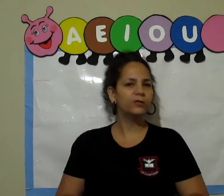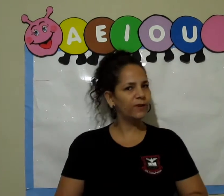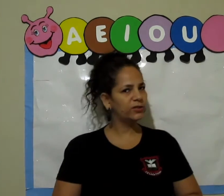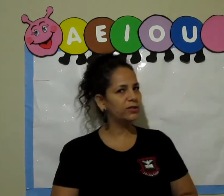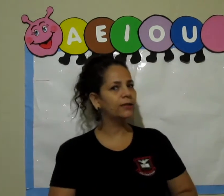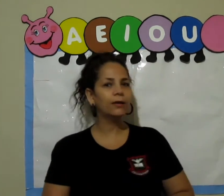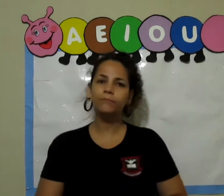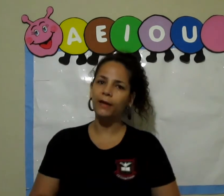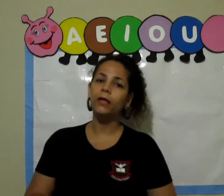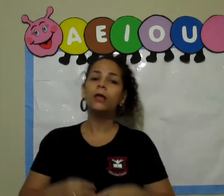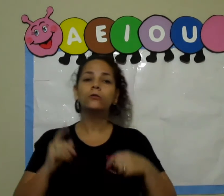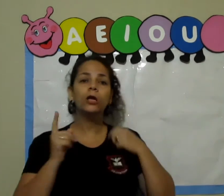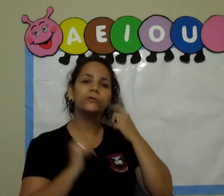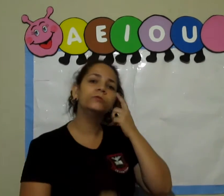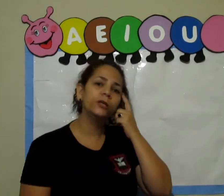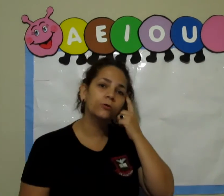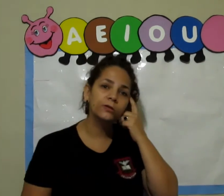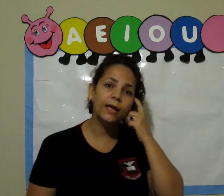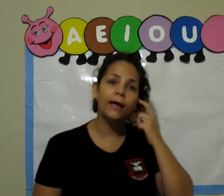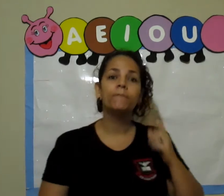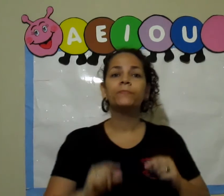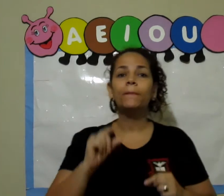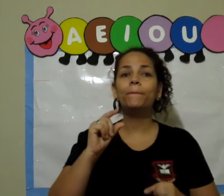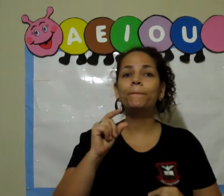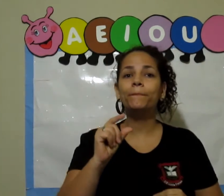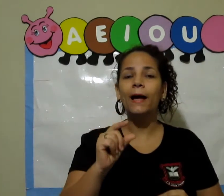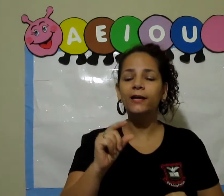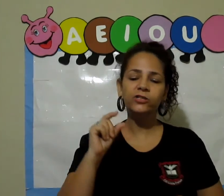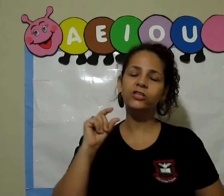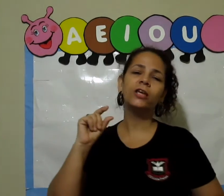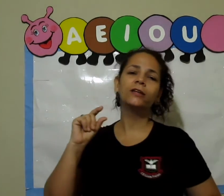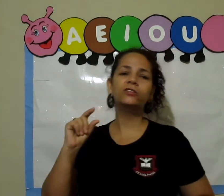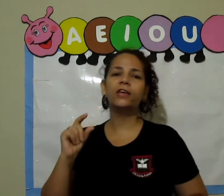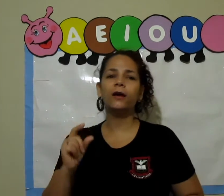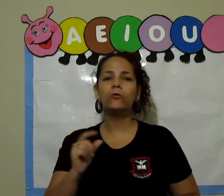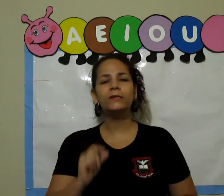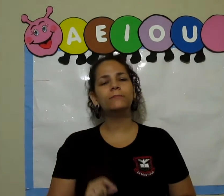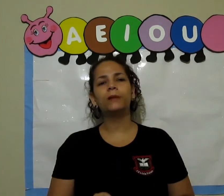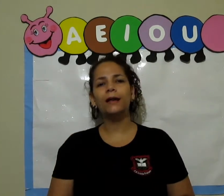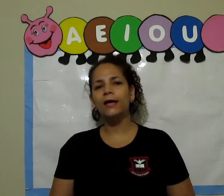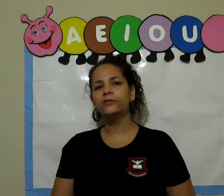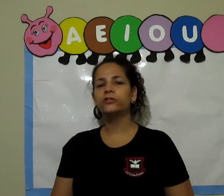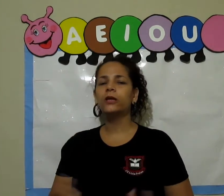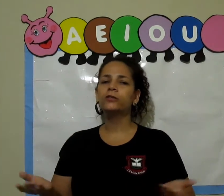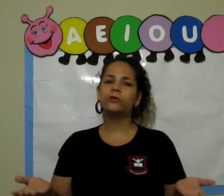divertida também. Nós vamos recortar partes de algumas embalagens de